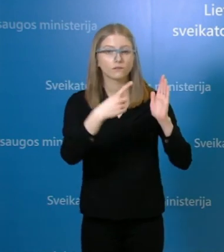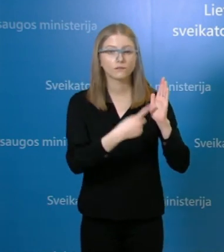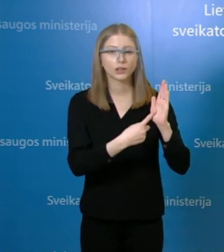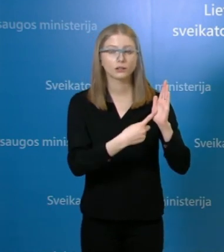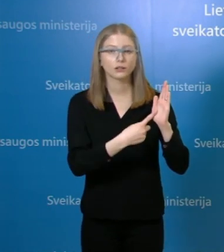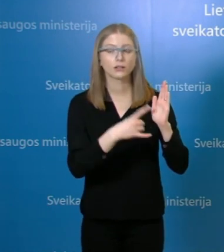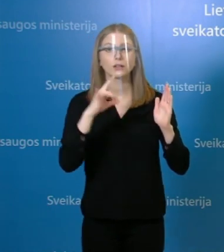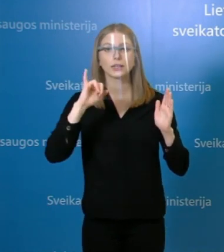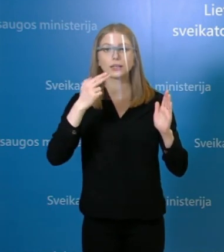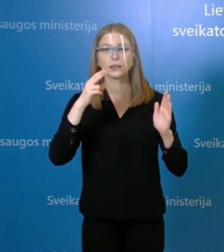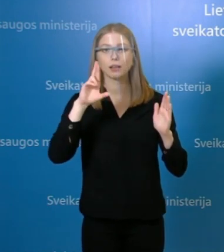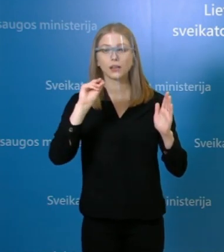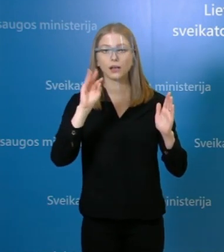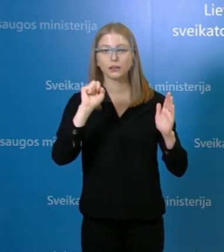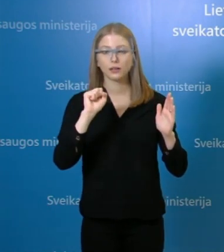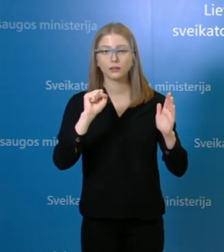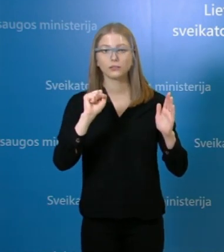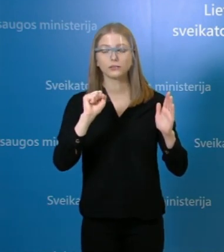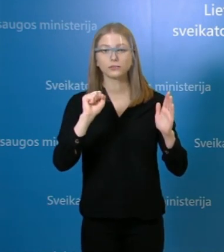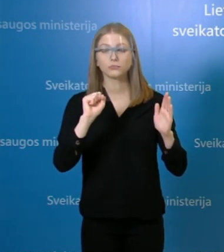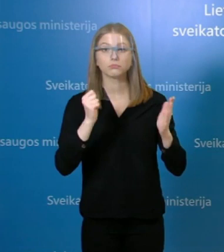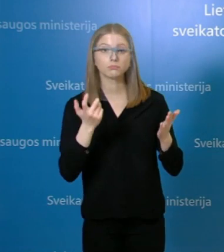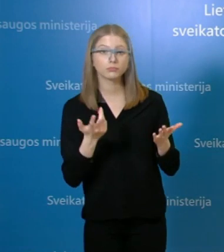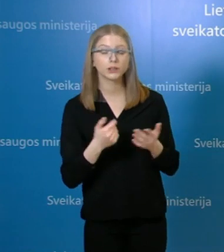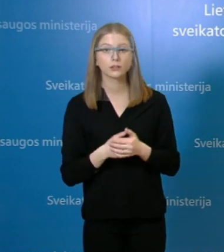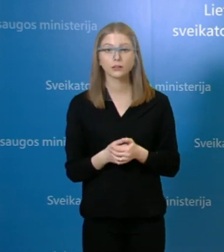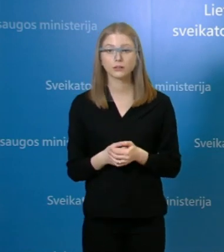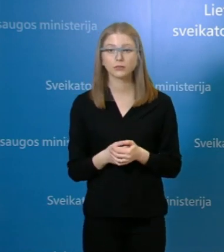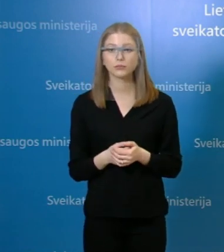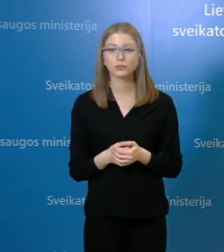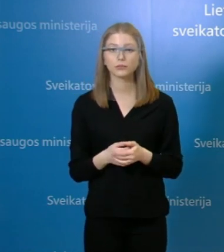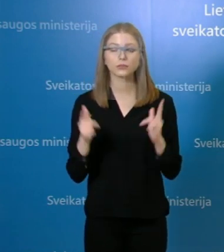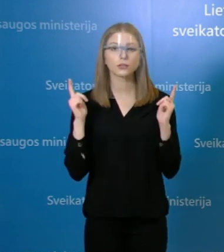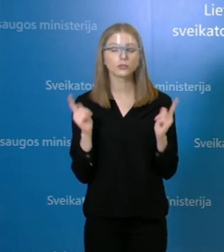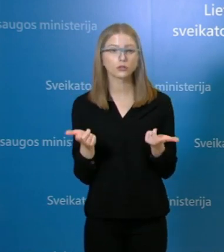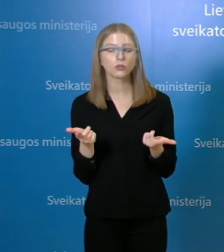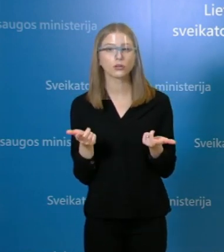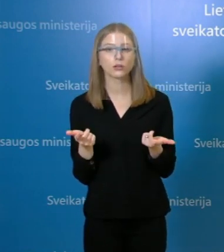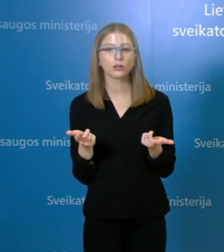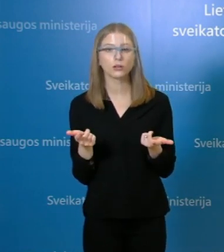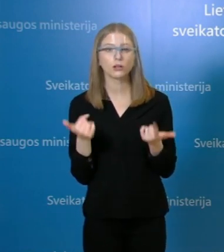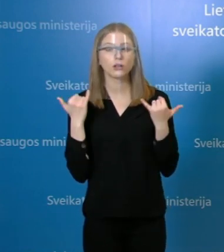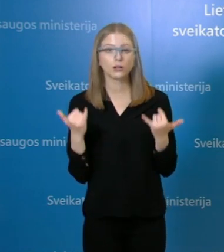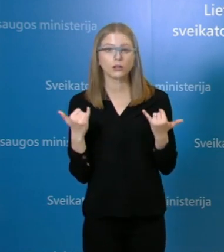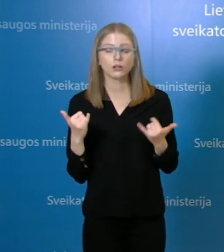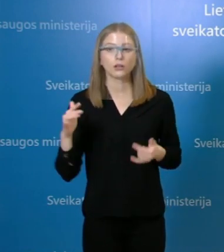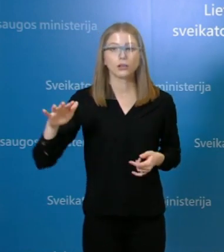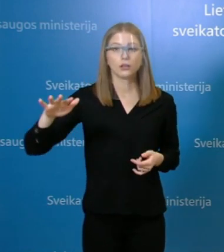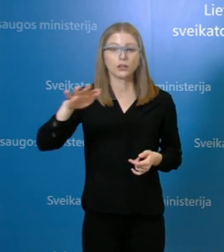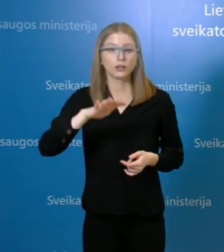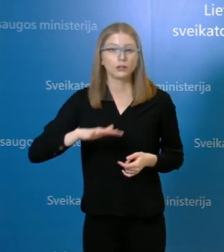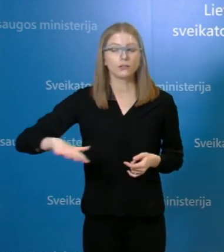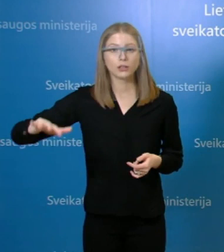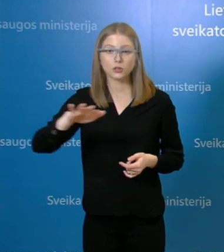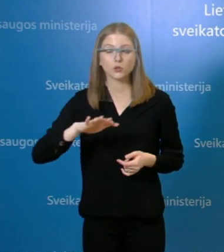Ginretą, pirmiausia, apie tai, ar jūsų tinkate, kad tai yra žydininis plėtimas ir kad visuomenė jana nesklinda